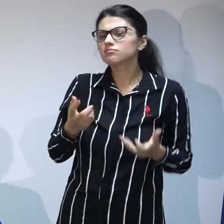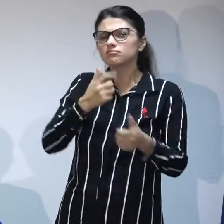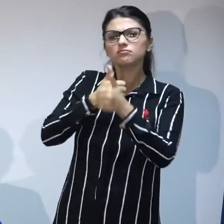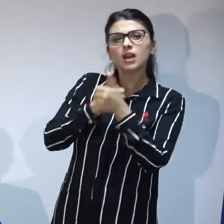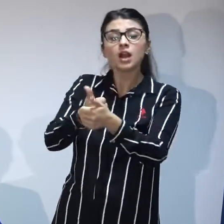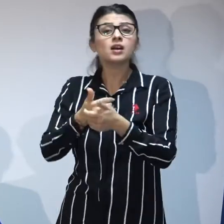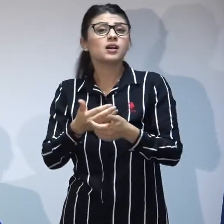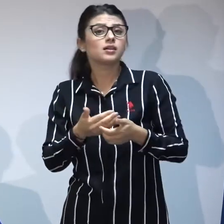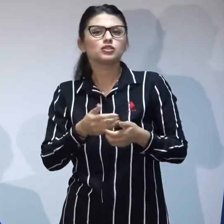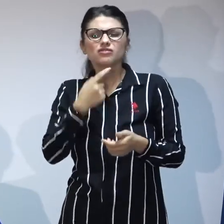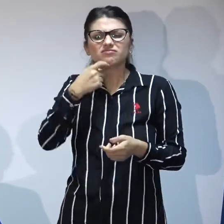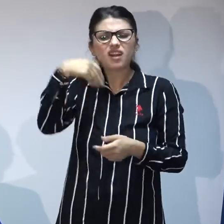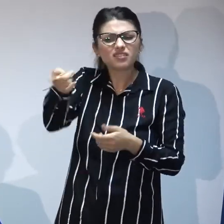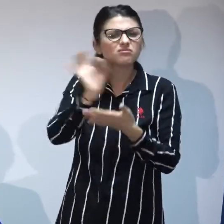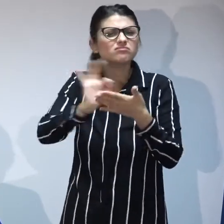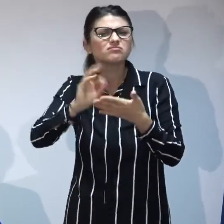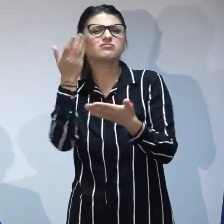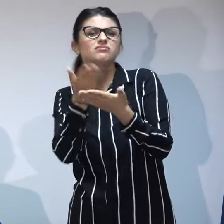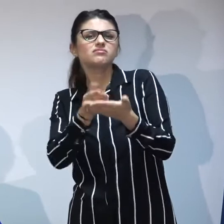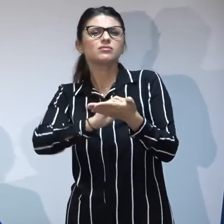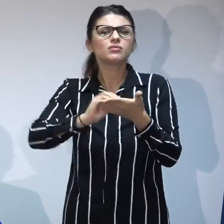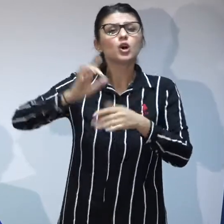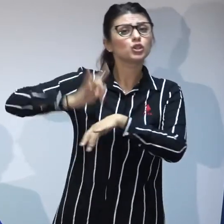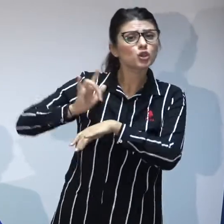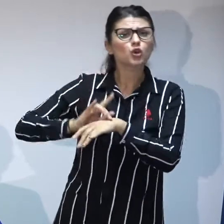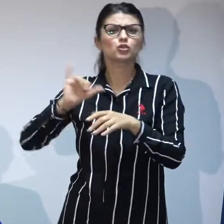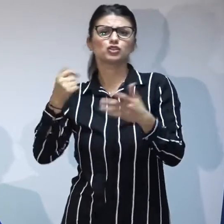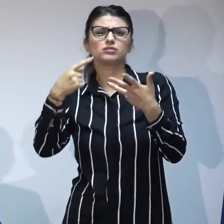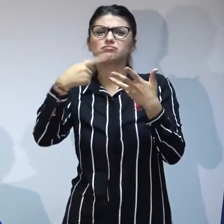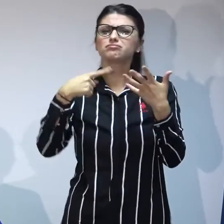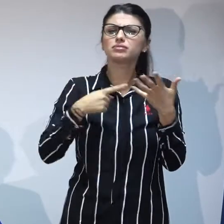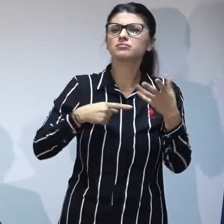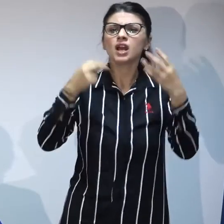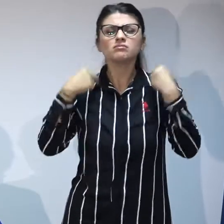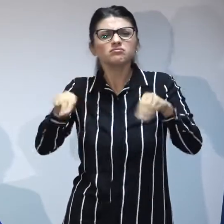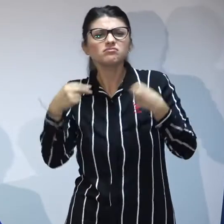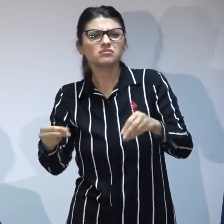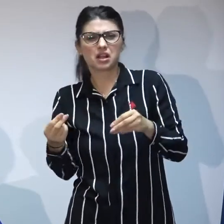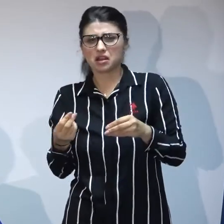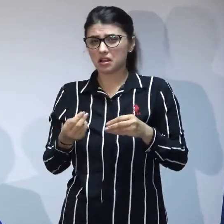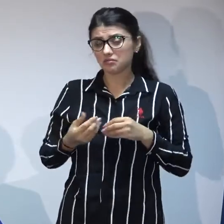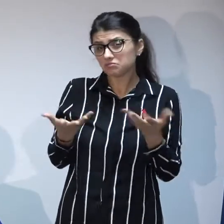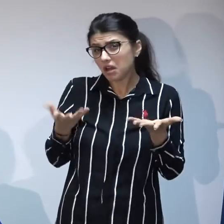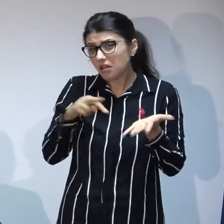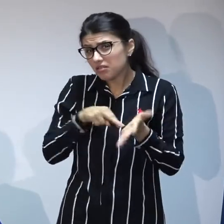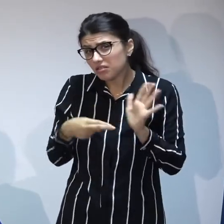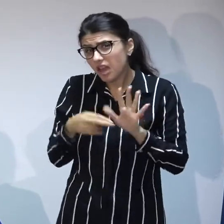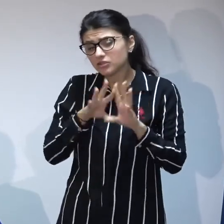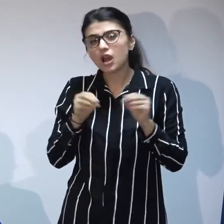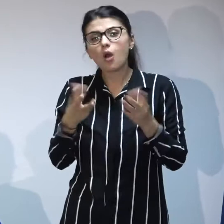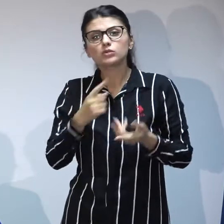diagnostice medicale și de niște fraze și exprimări tehnice care nu spun nimic despre